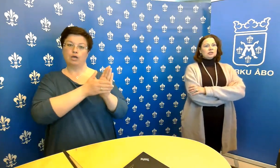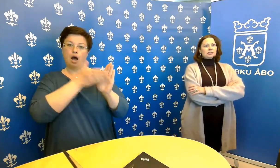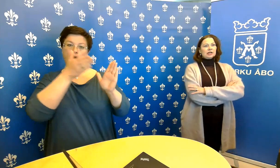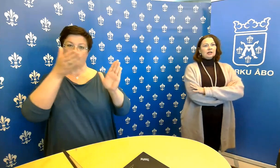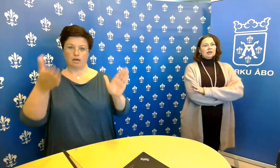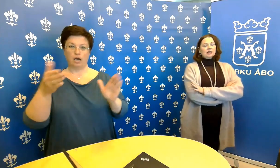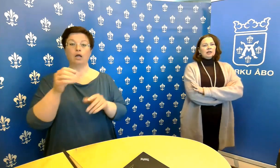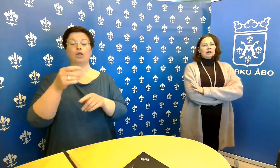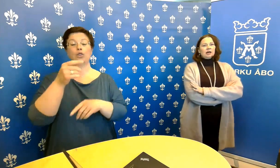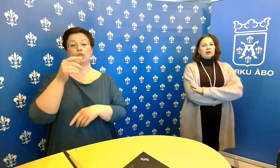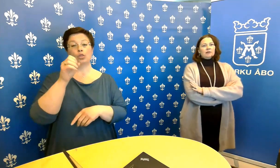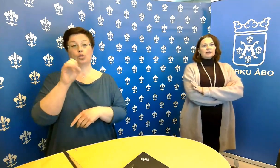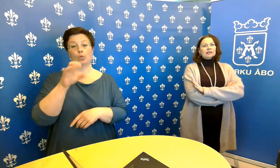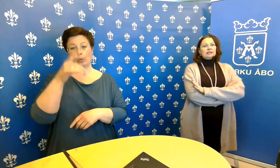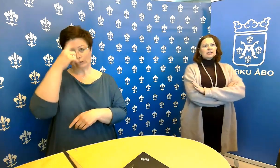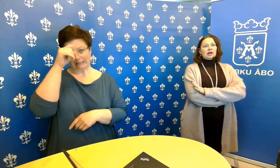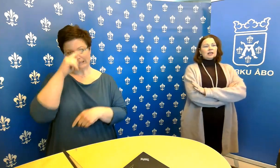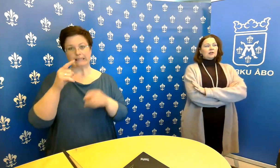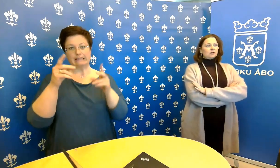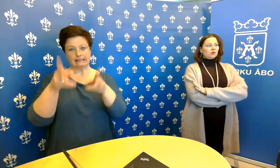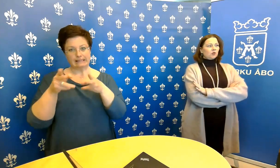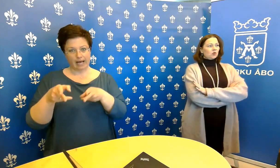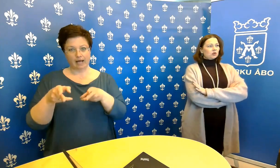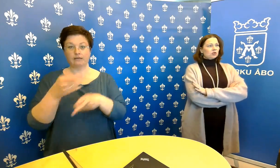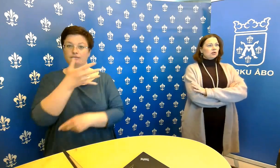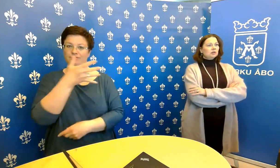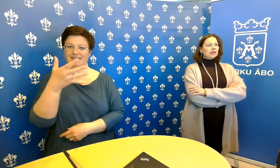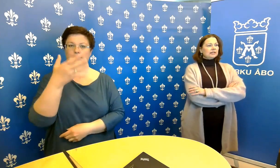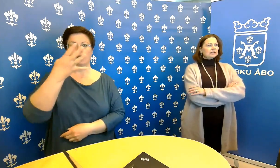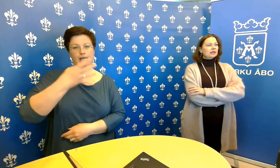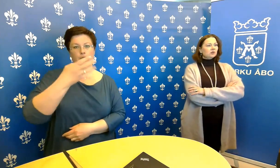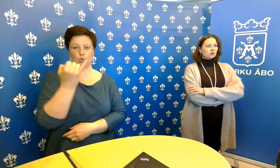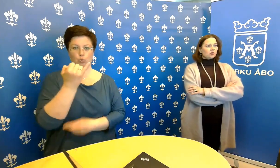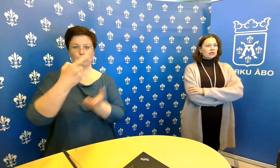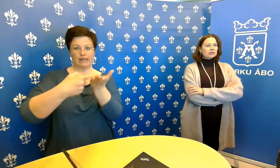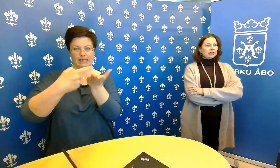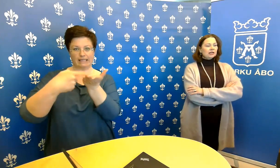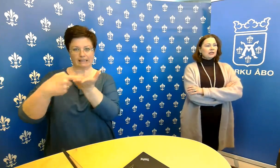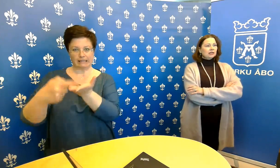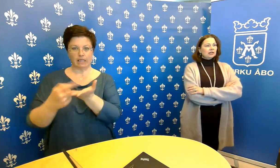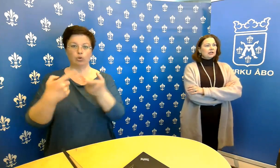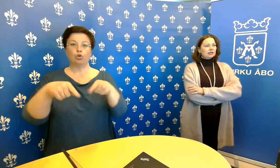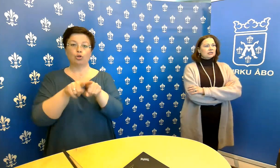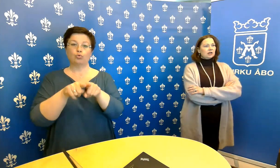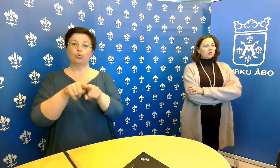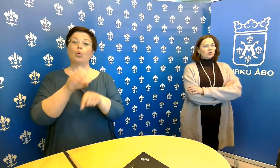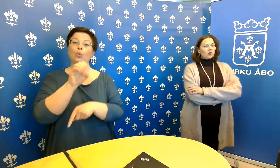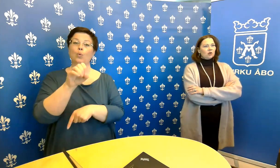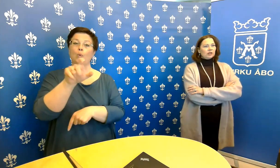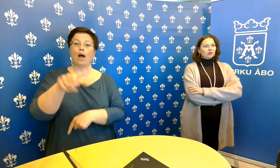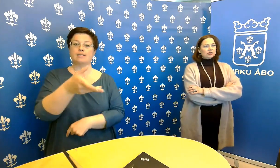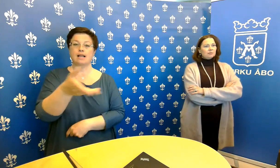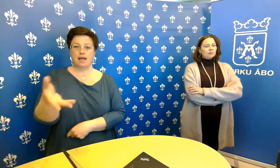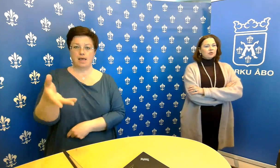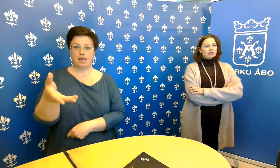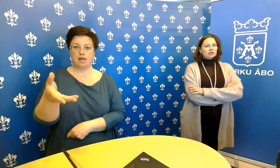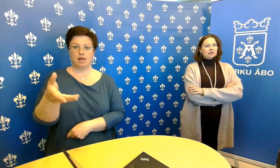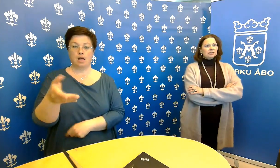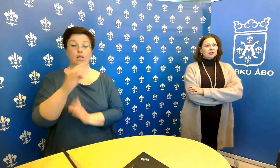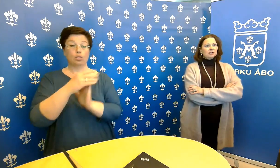tyksissä 546 testiä turkulaisille ja niissä on ollut 13